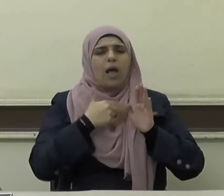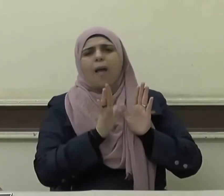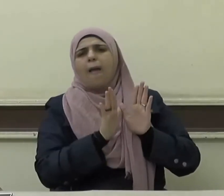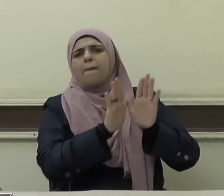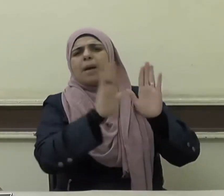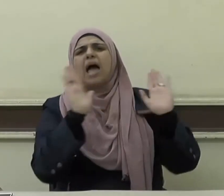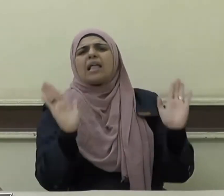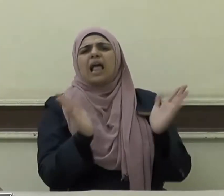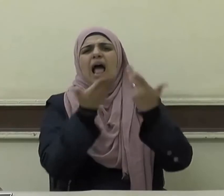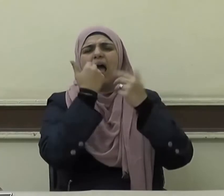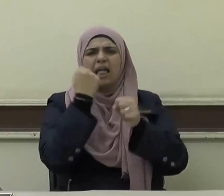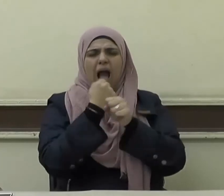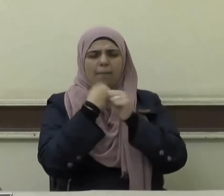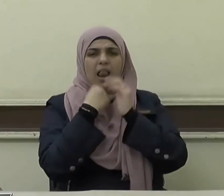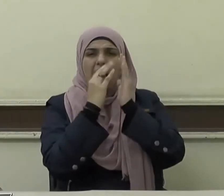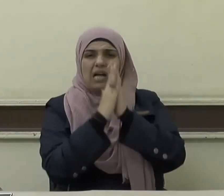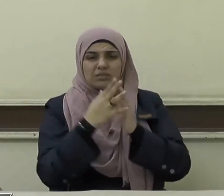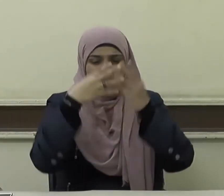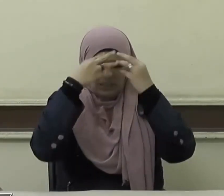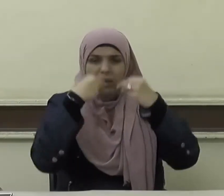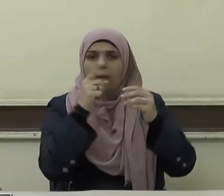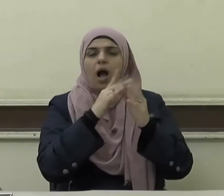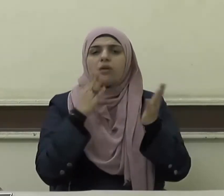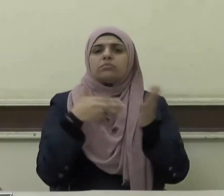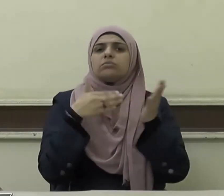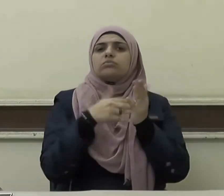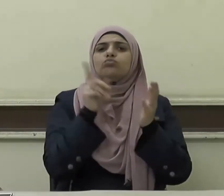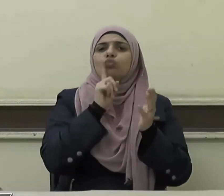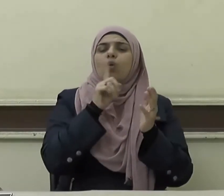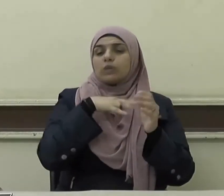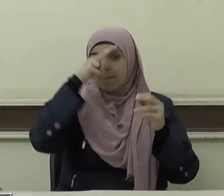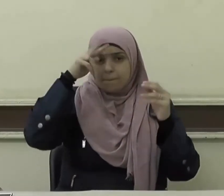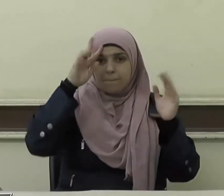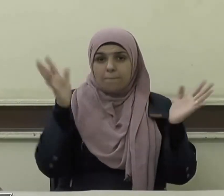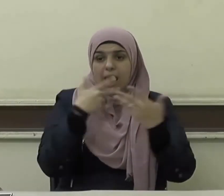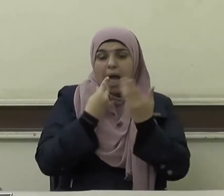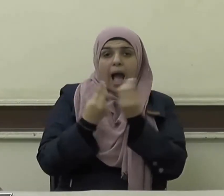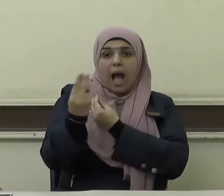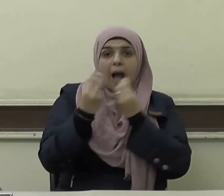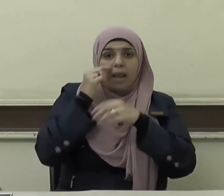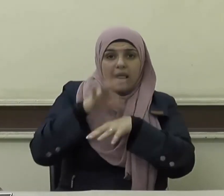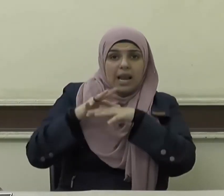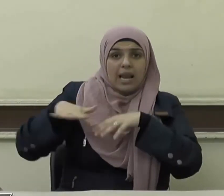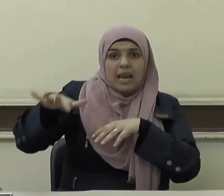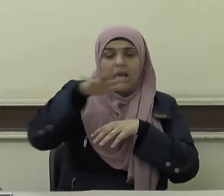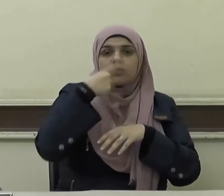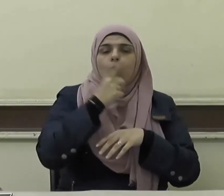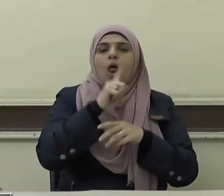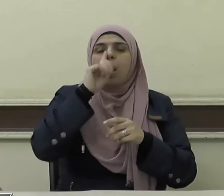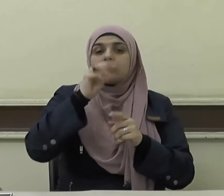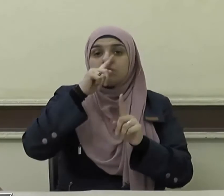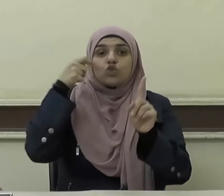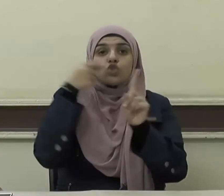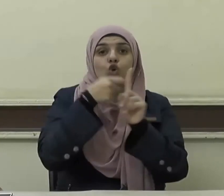كل ما يعتذر منه وقد قيل من عامل الناس فلم يظلمهم